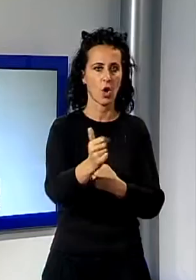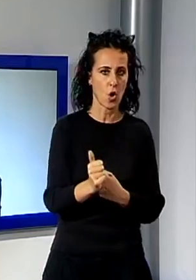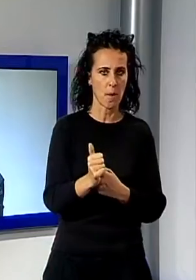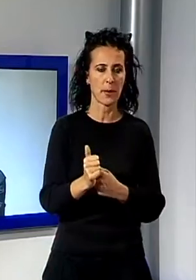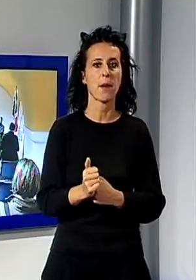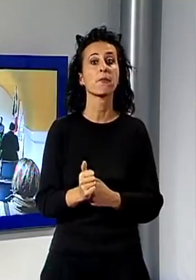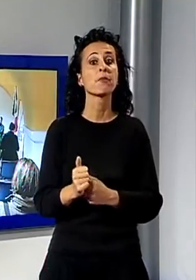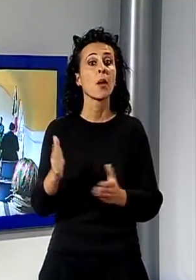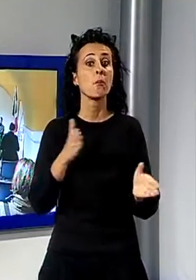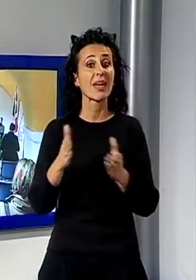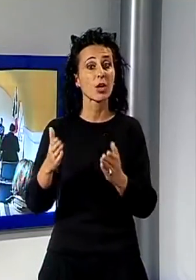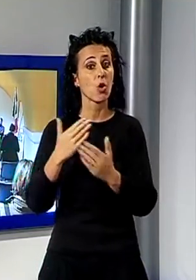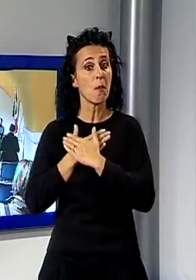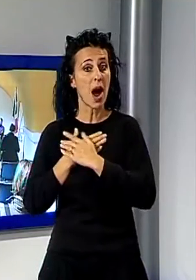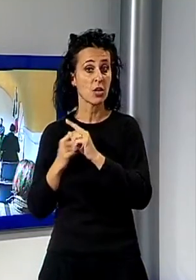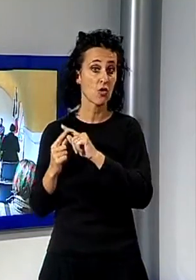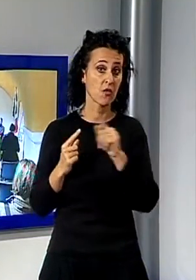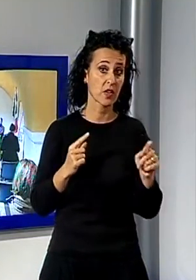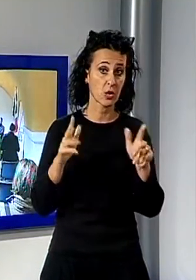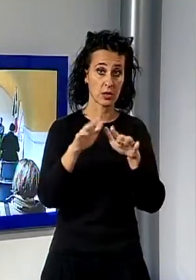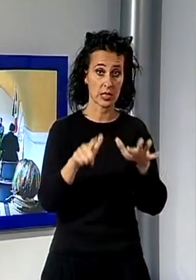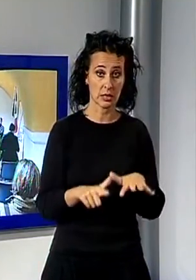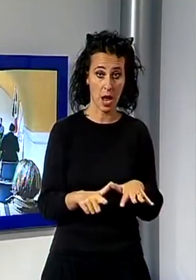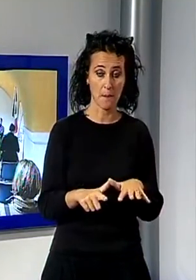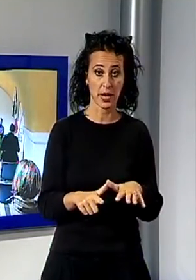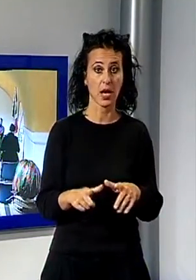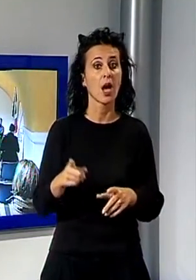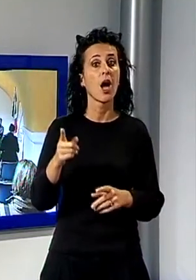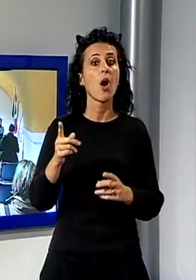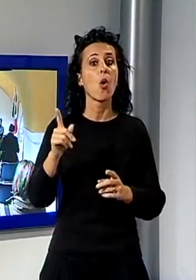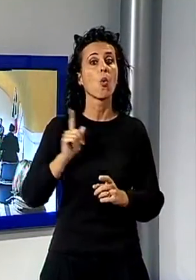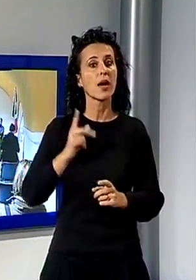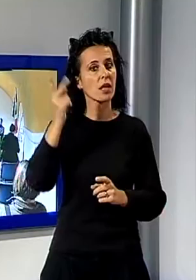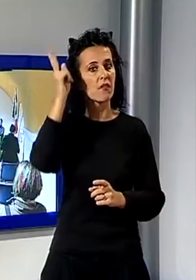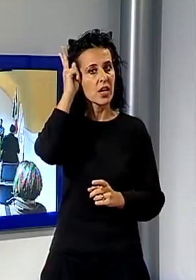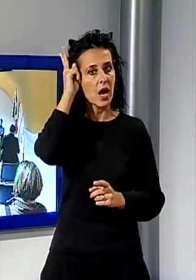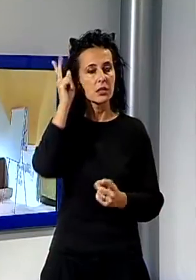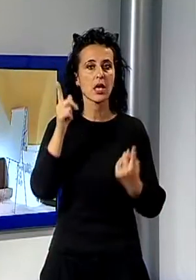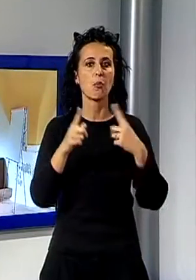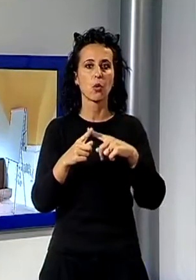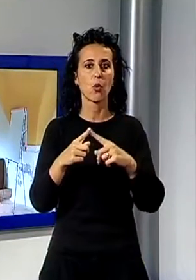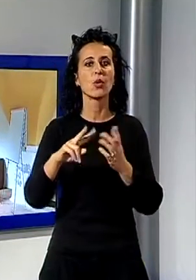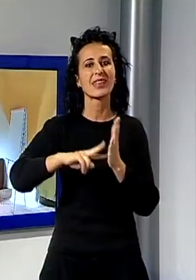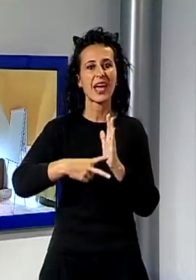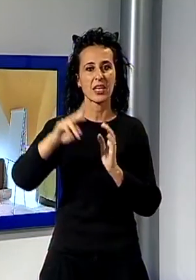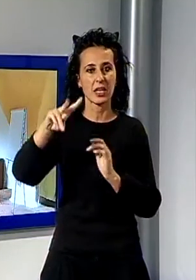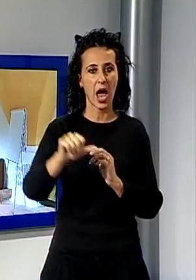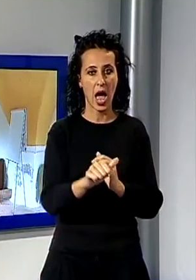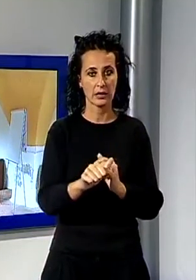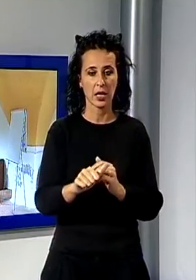da maggio a settembre gli uomini della Guardia di Finanza di Lucca, insieme ai tecnici della ASL, hanno effettuato sette controlli su altrettanti